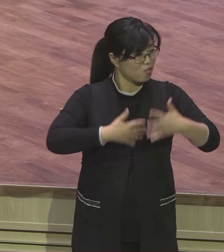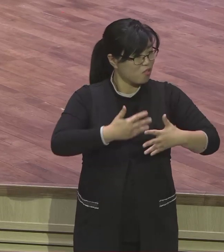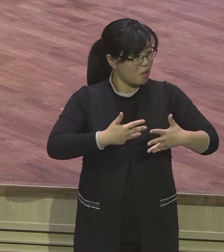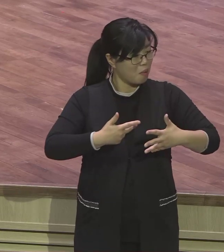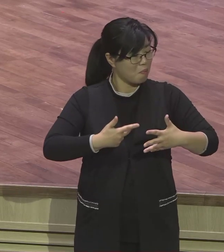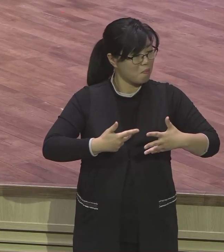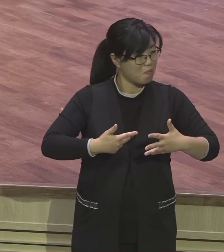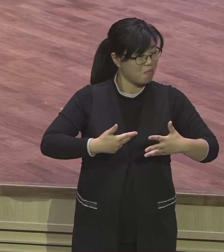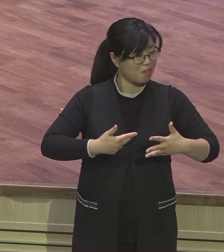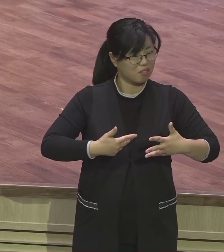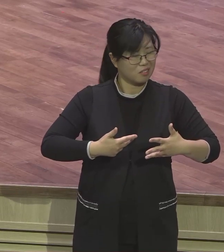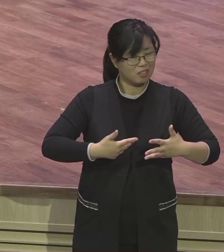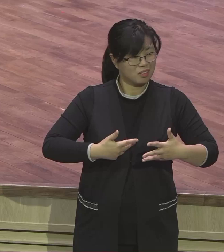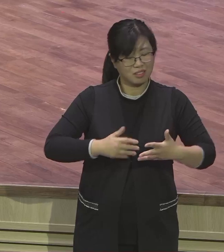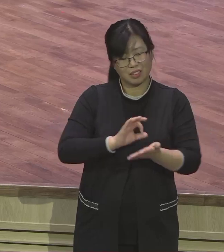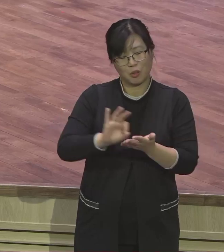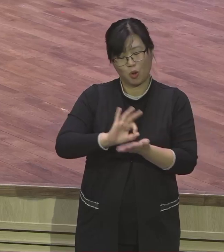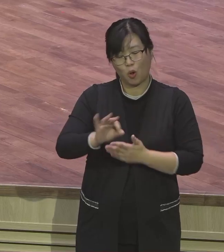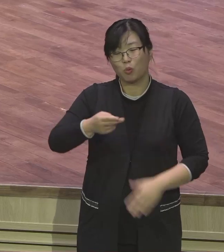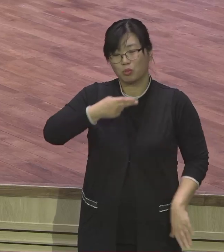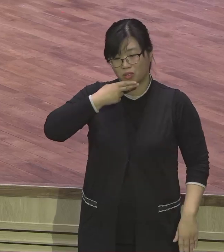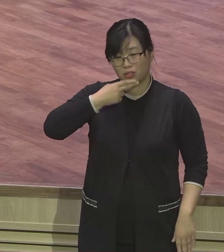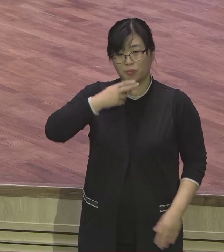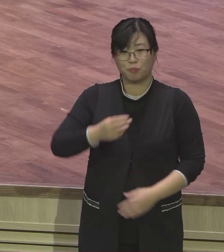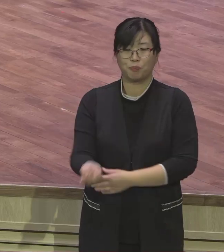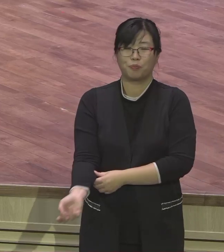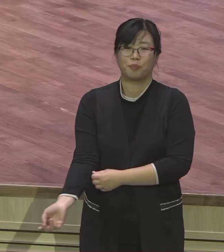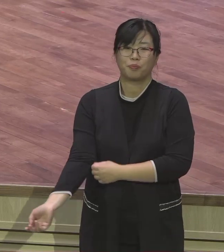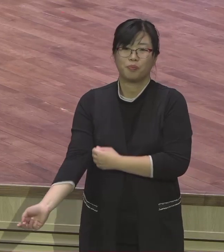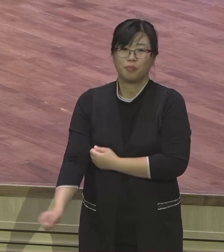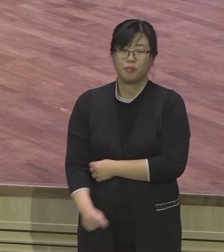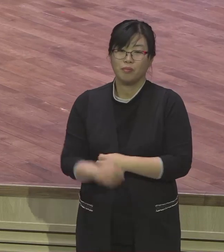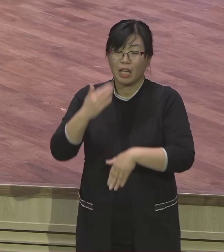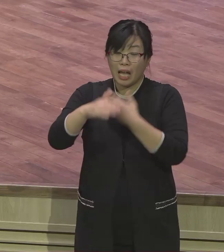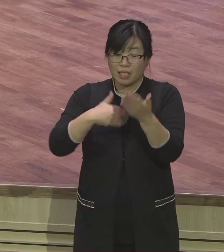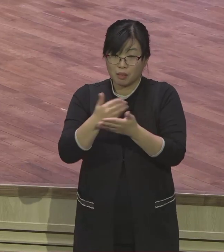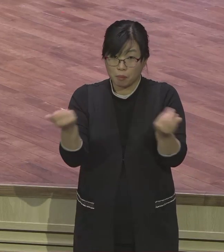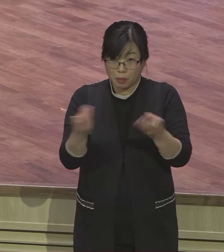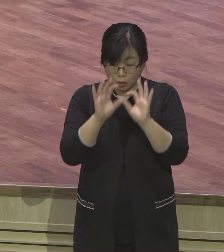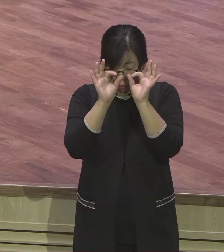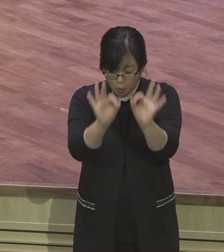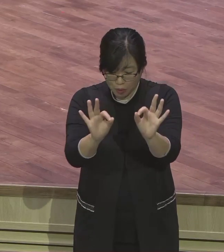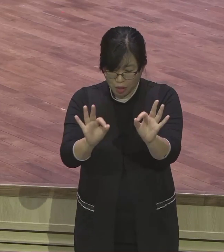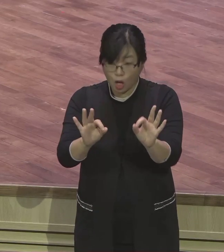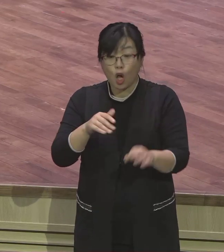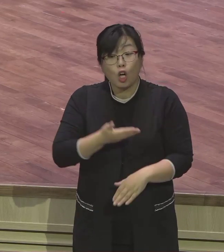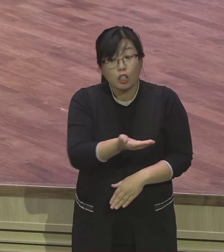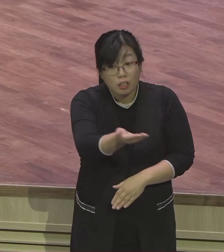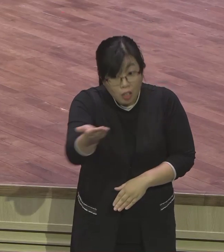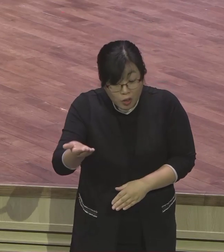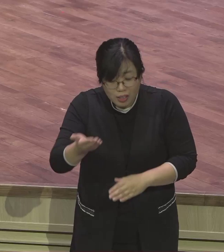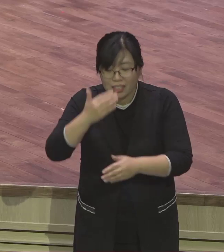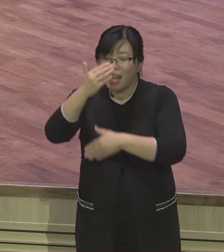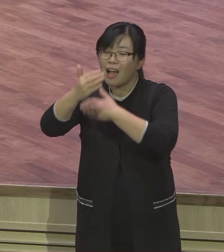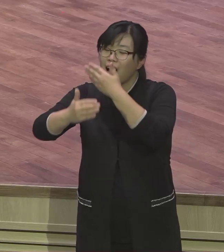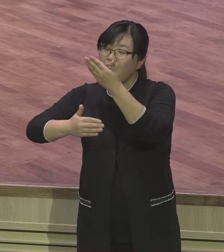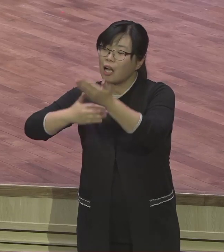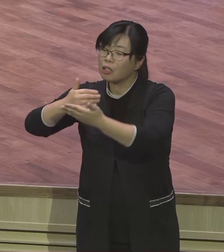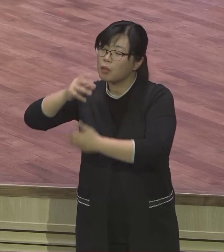너희는 여호와의 선하심을 맛보아 알지어다. 맛보아라. 그랬어요. 여호와의 선하심을 맛보아